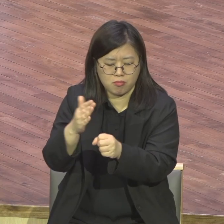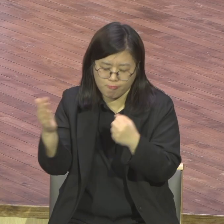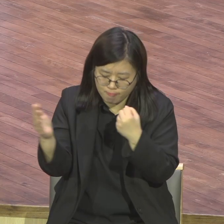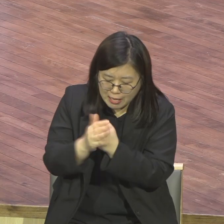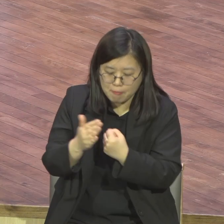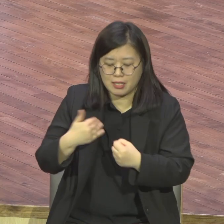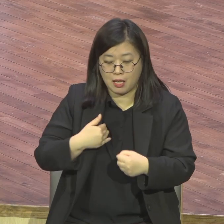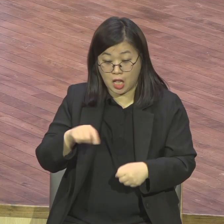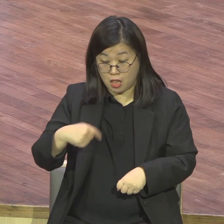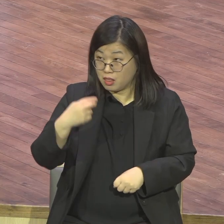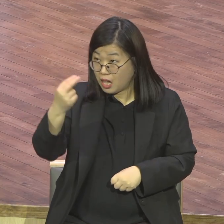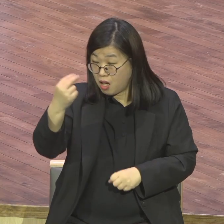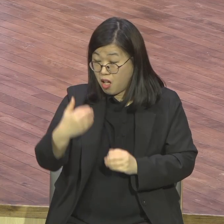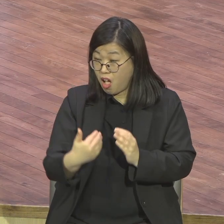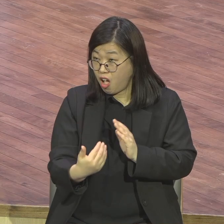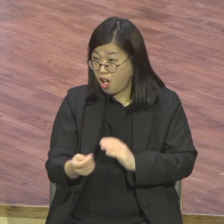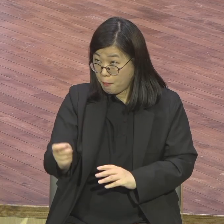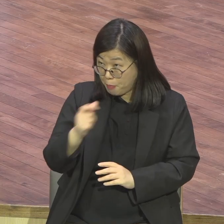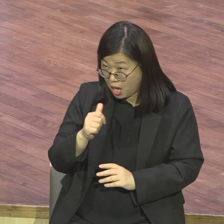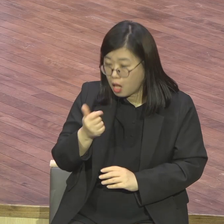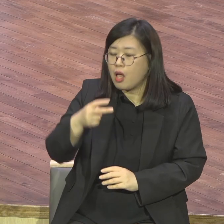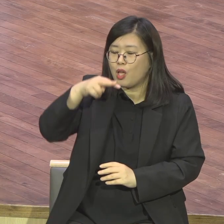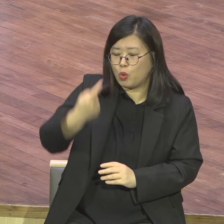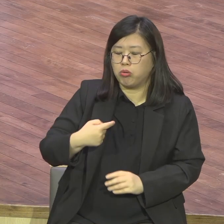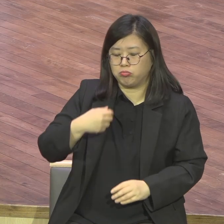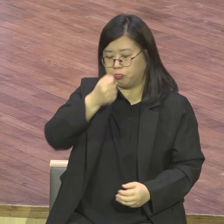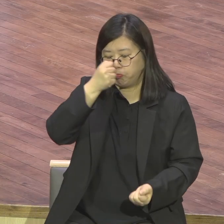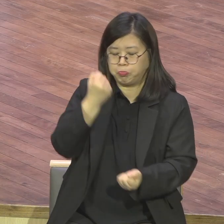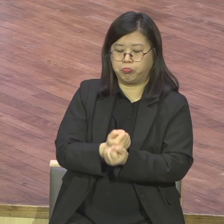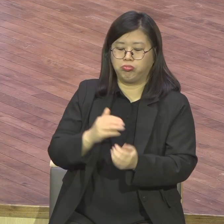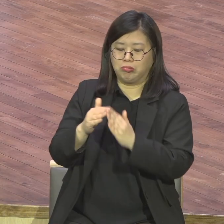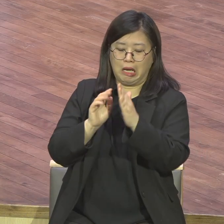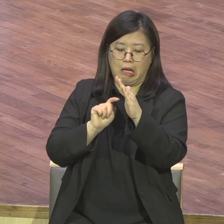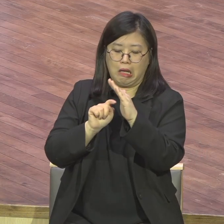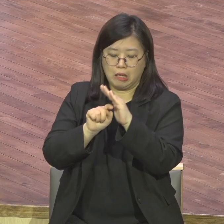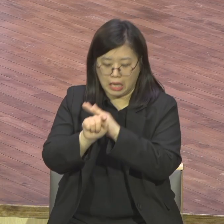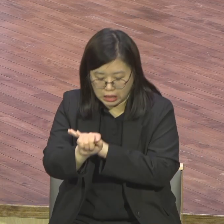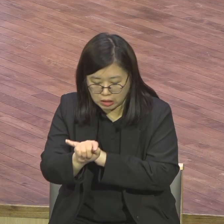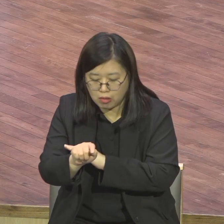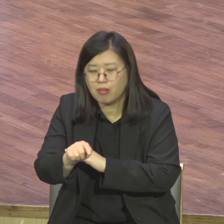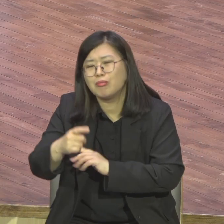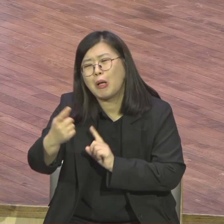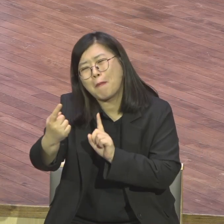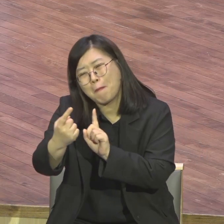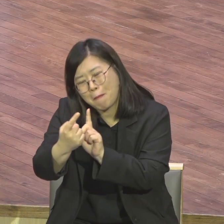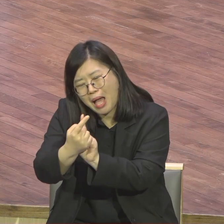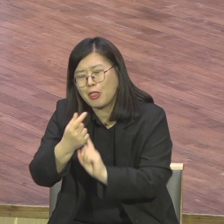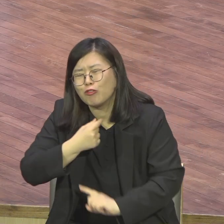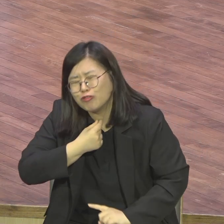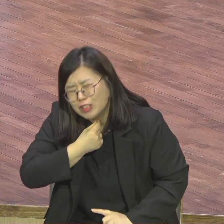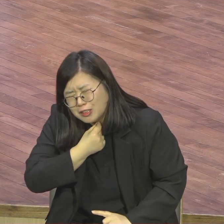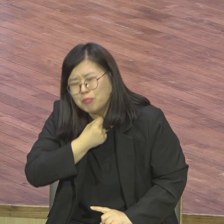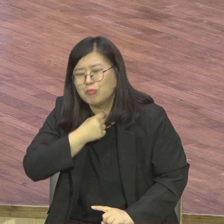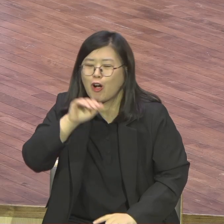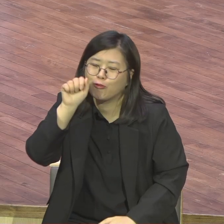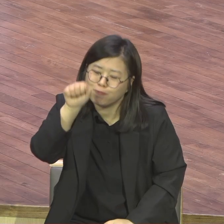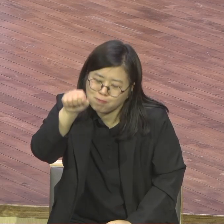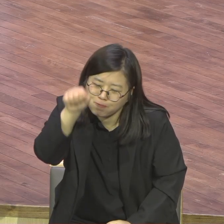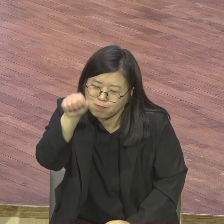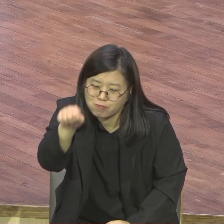아파트가 문 쪽 문에 거기 걸어놓은 사진 찍어서 올려왔다 이렇게 걸어놓고 갑니다 그거야 뭐